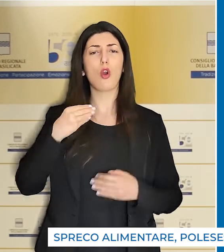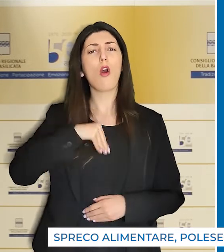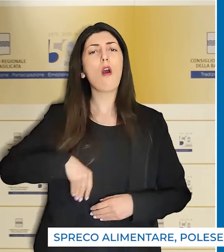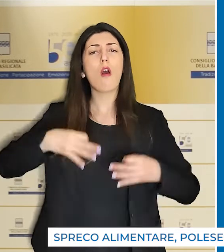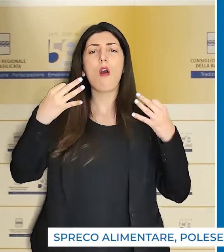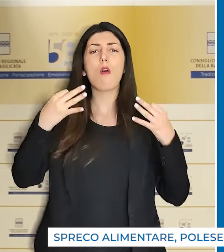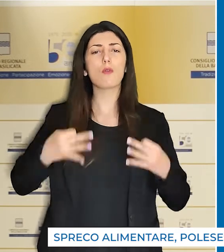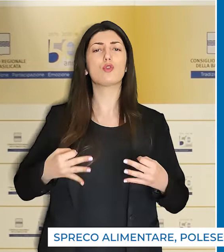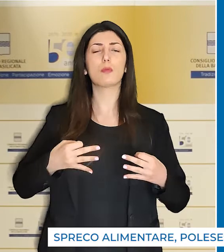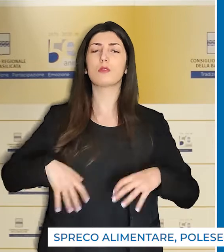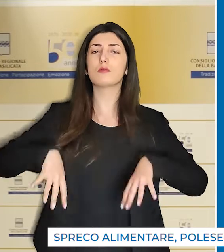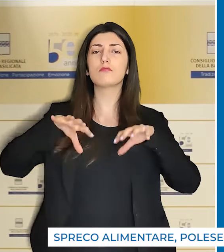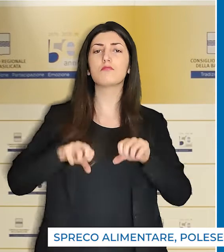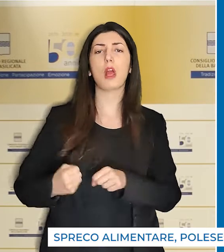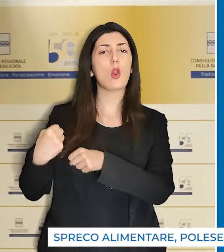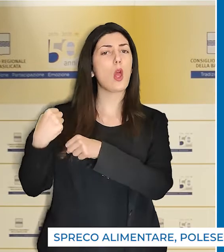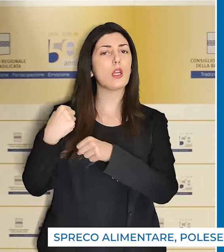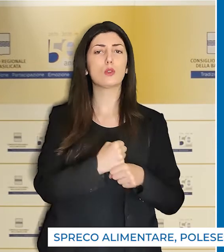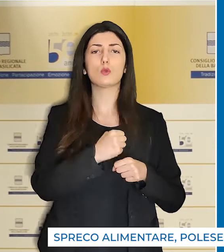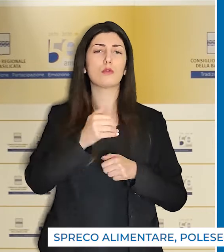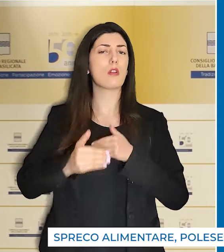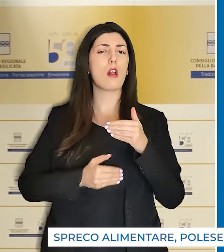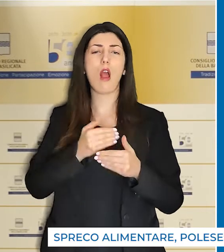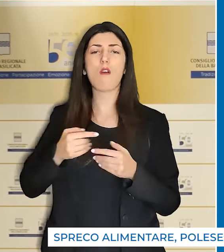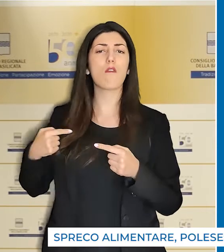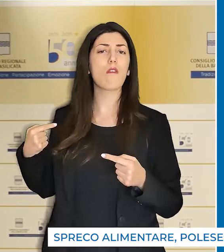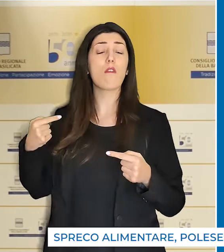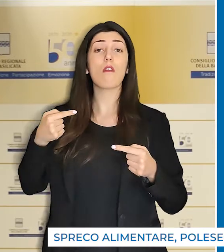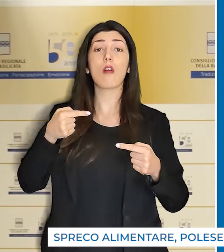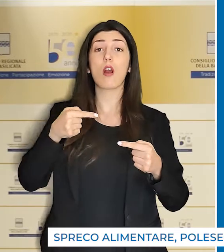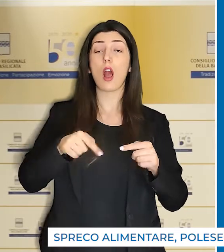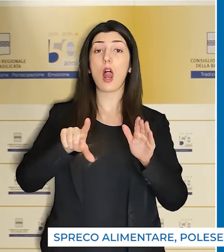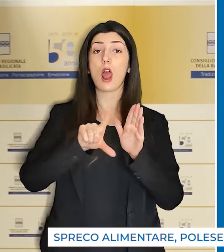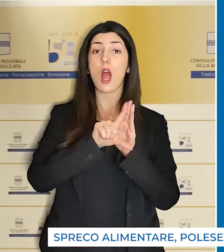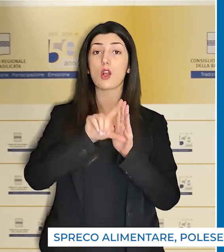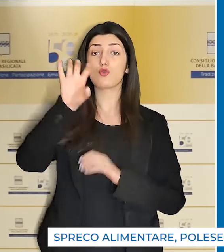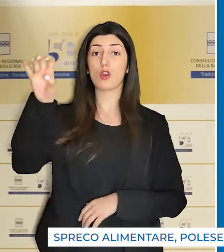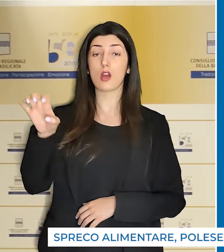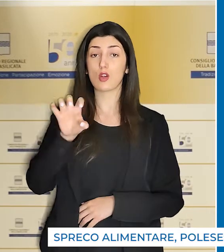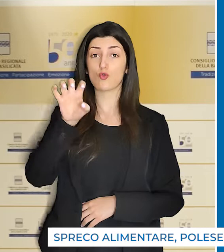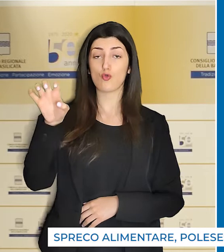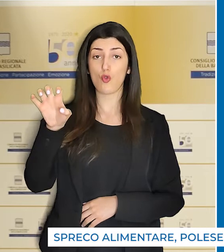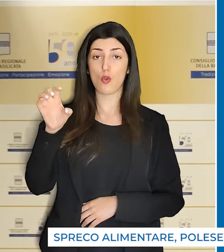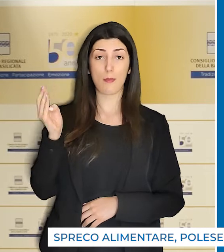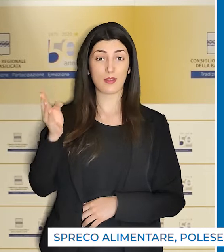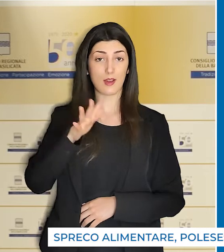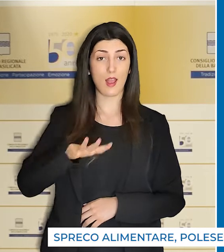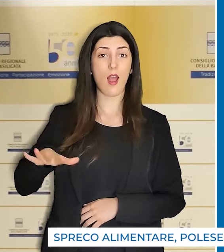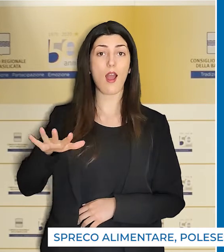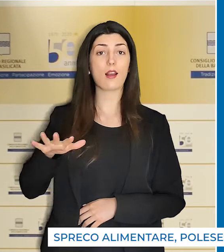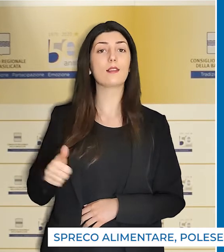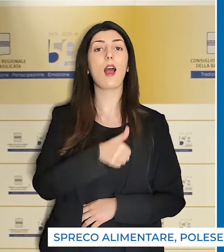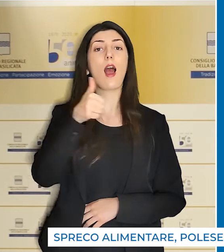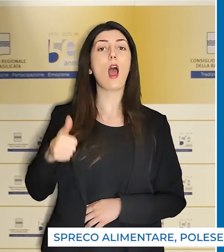ha animato il mio impegno istituzionale fino alla promulgazione della legge della regione Basilicata